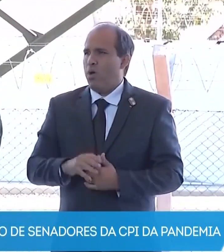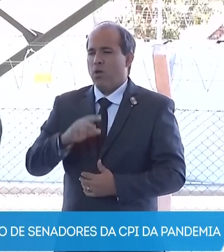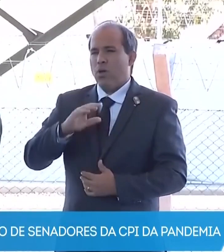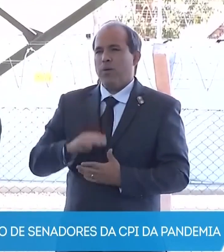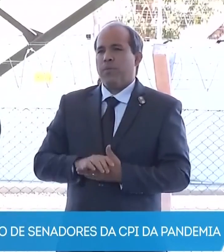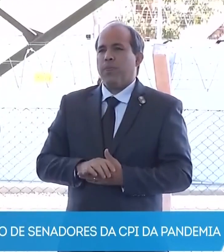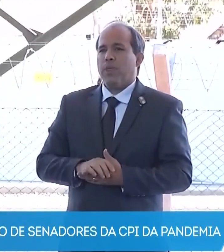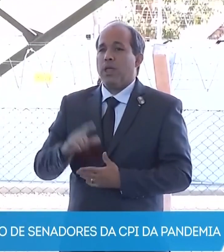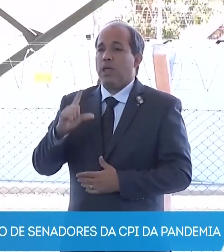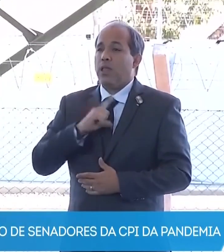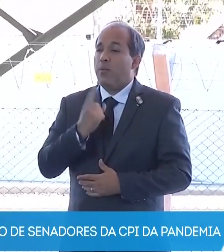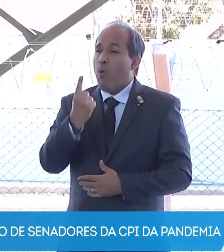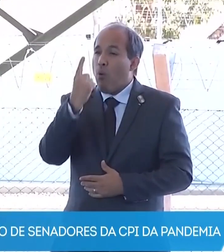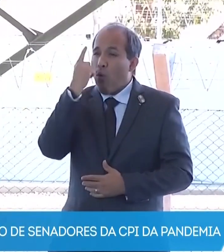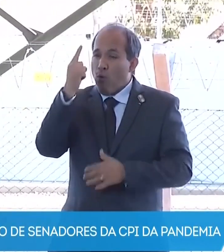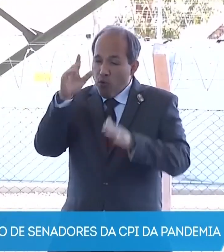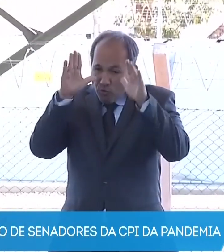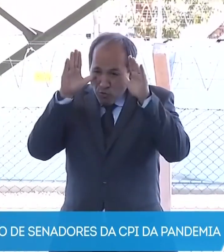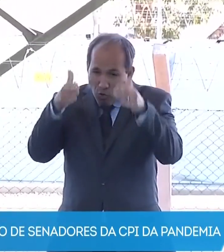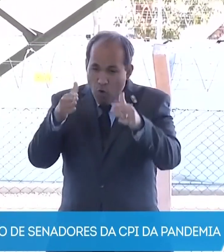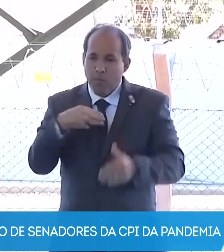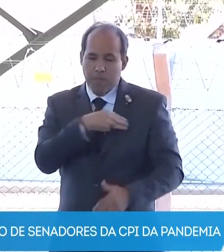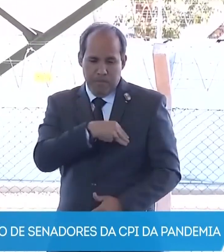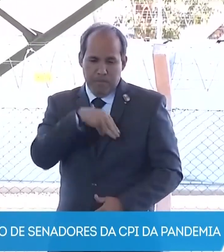Temos uma missão pela frente.